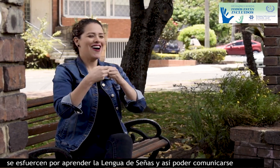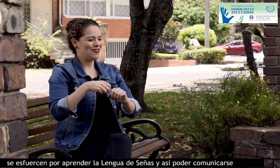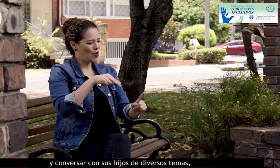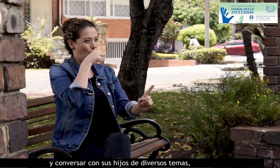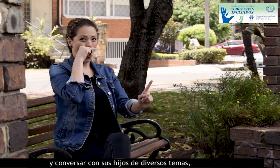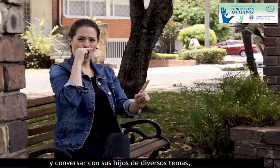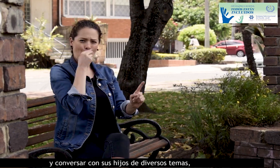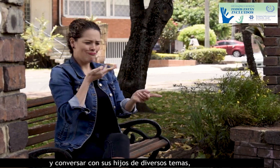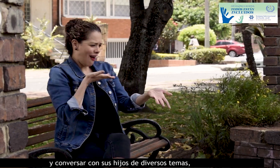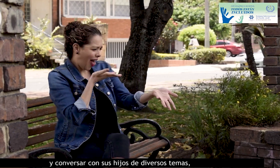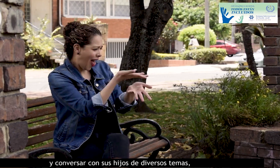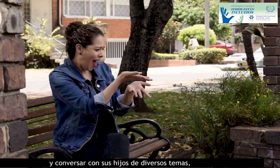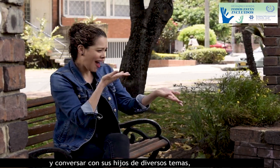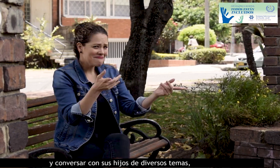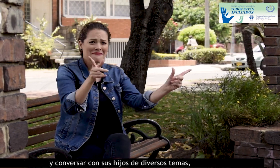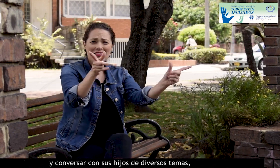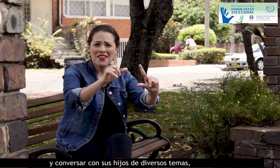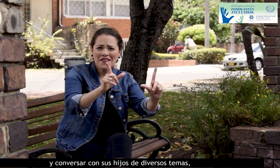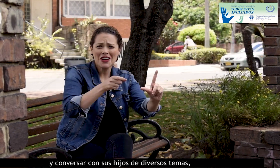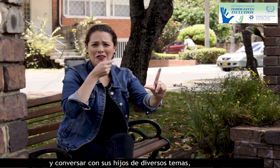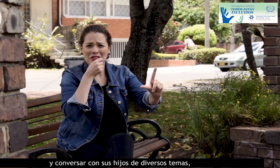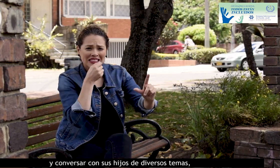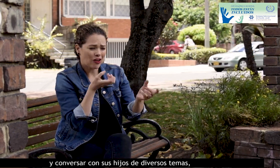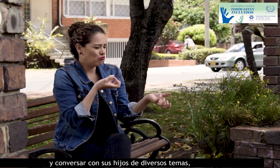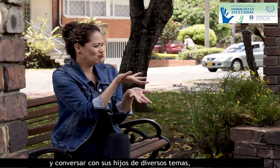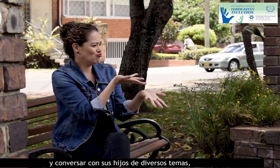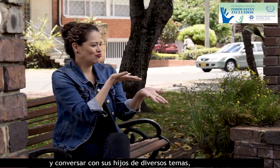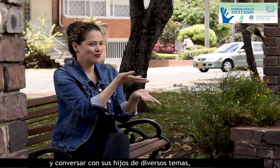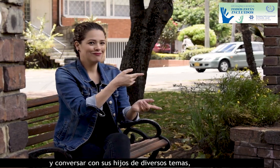comunicarse y conversar con sus hijos de diversos temas.